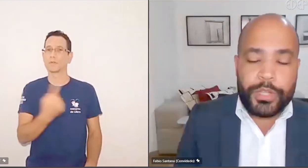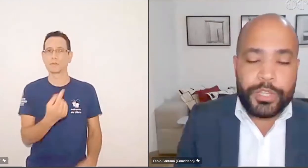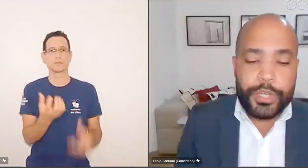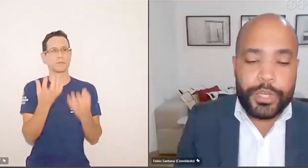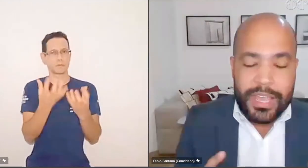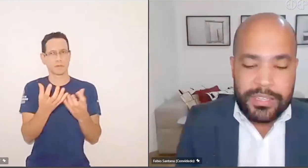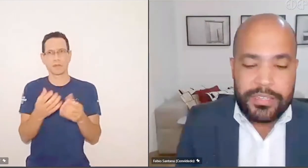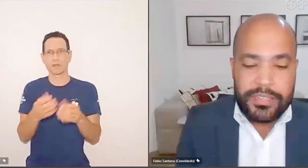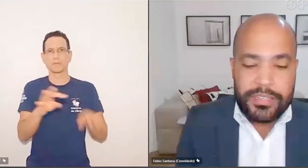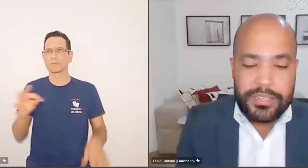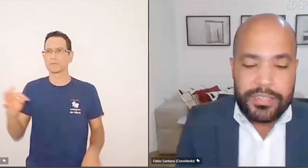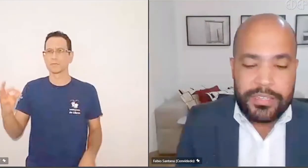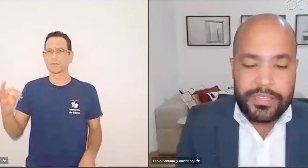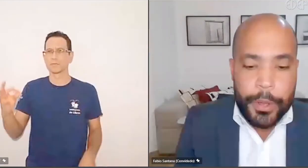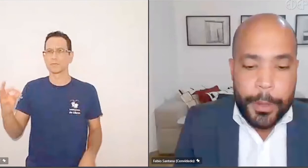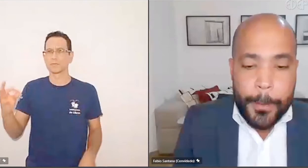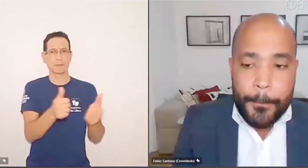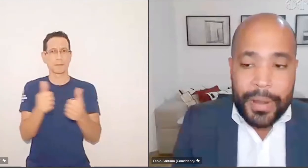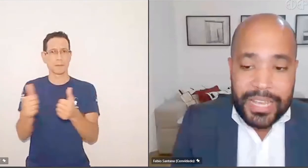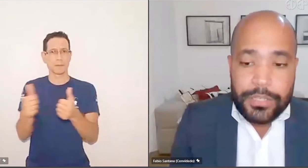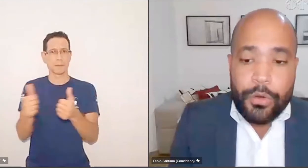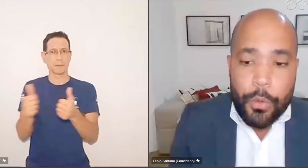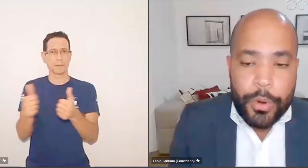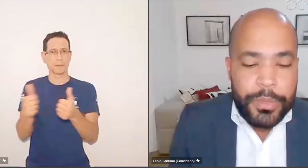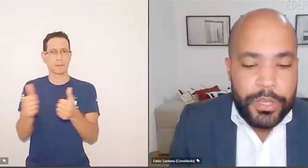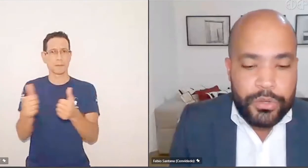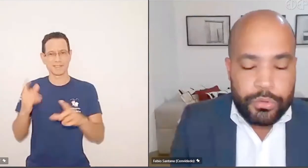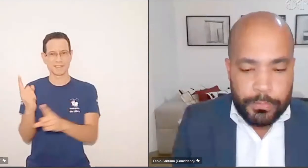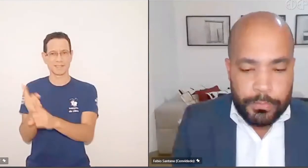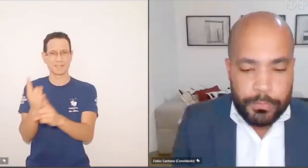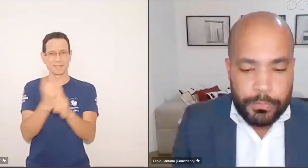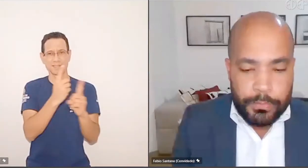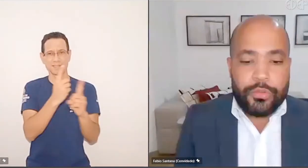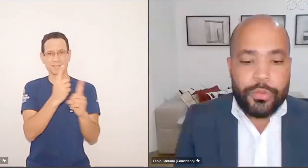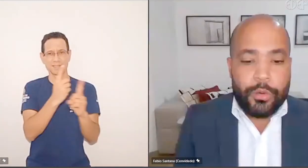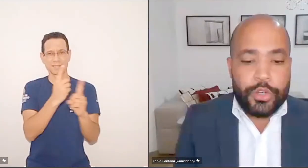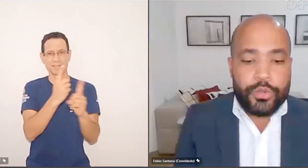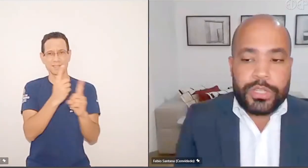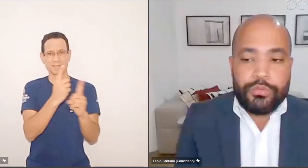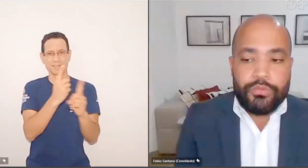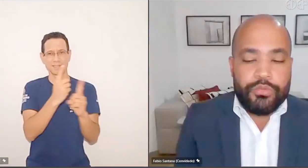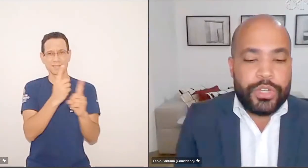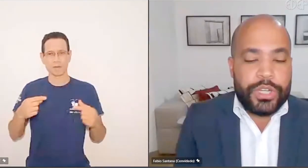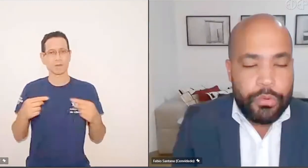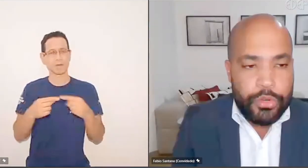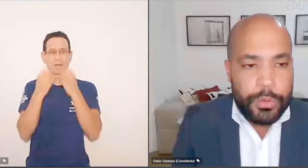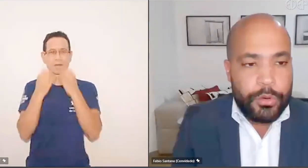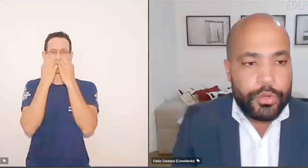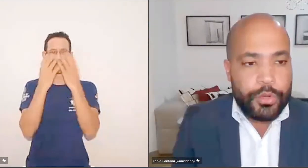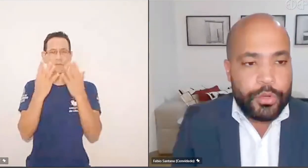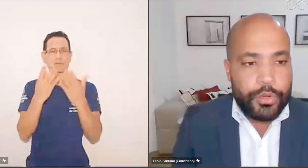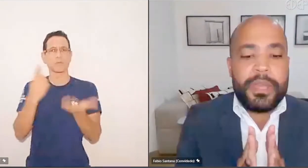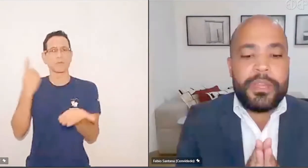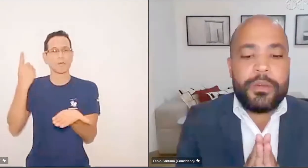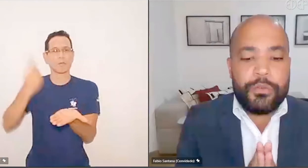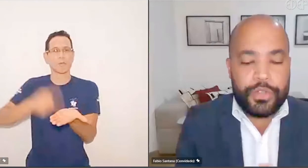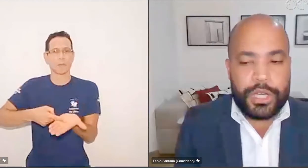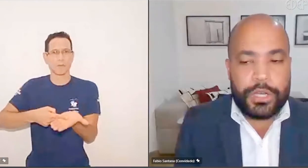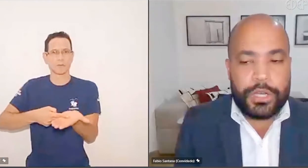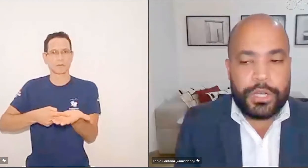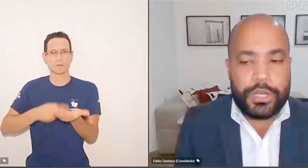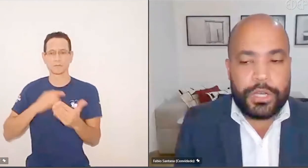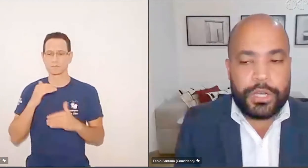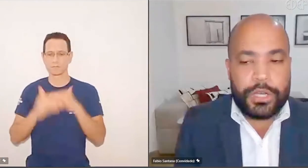o bem comum. Então, esse evento é fundamental para esse compromisso, para esse compromisso da construção de um direito à saúde, uma construção de uma